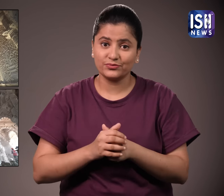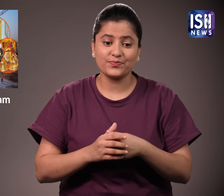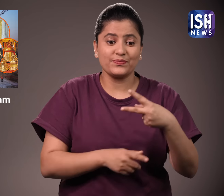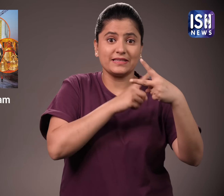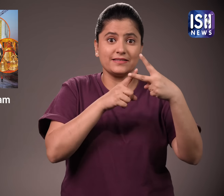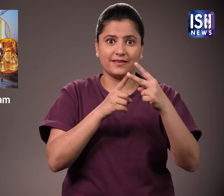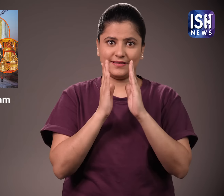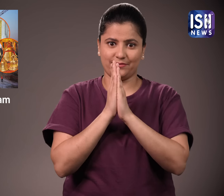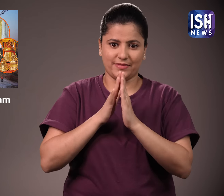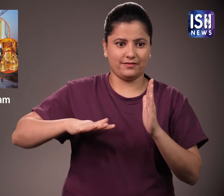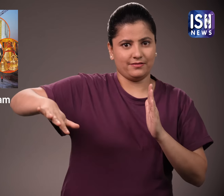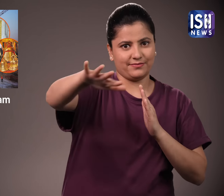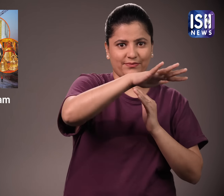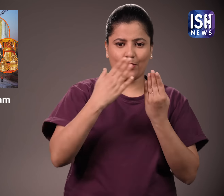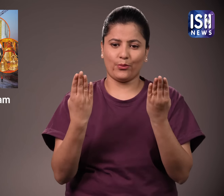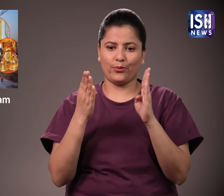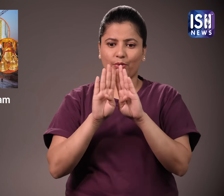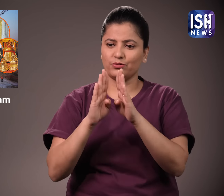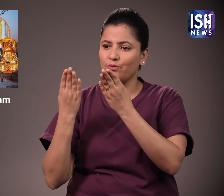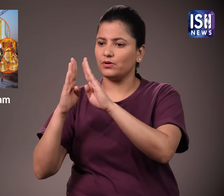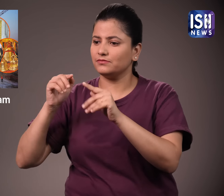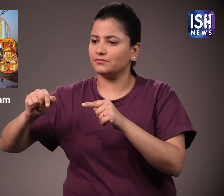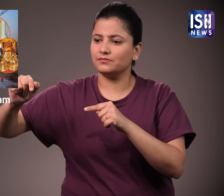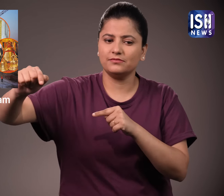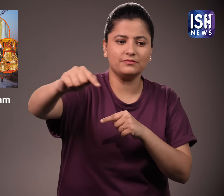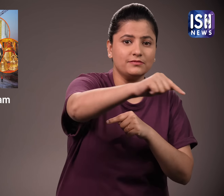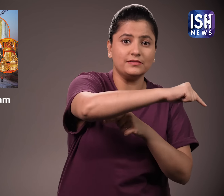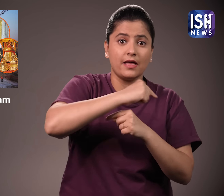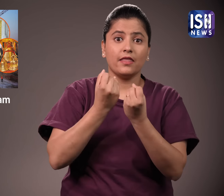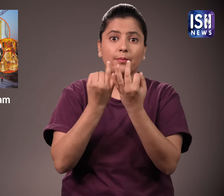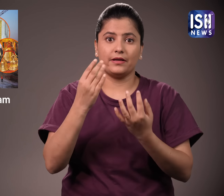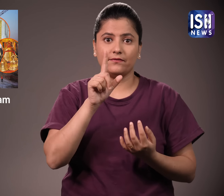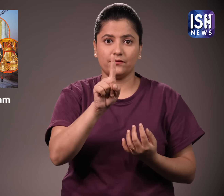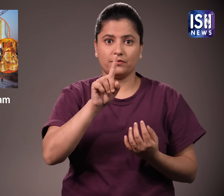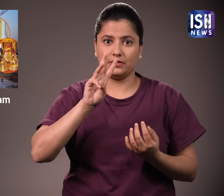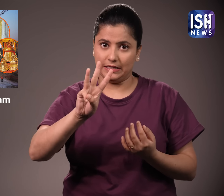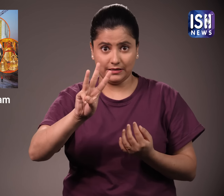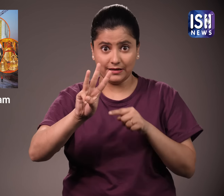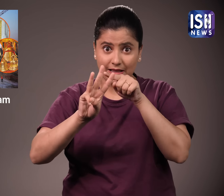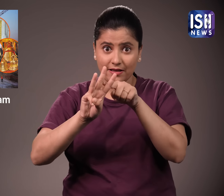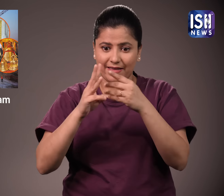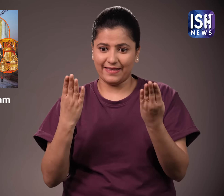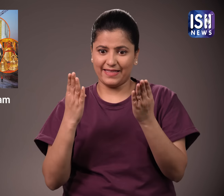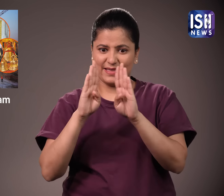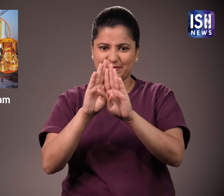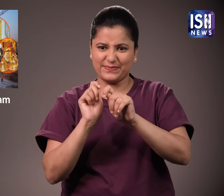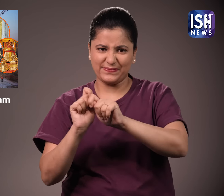मंदिर के प्रवेश द्वार पर सोने के दर्वाजे लगाने का काम शुरू हो गया है ऐसे